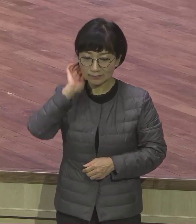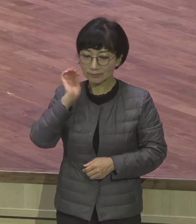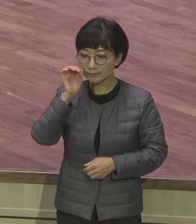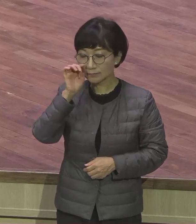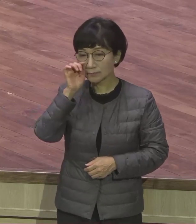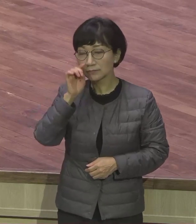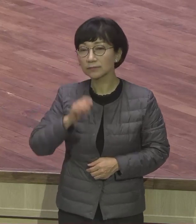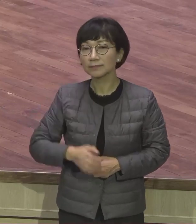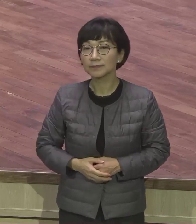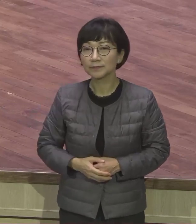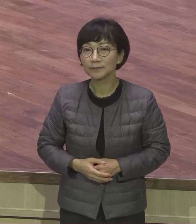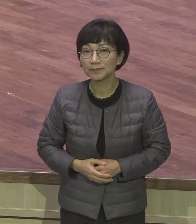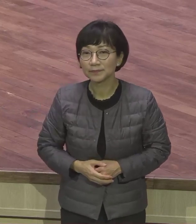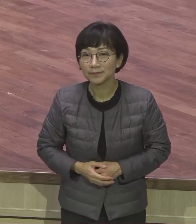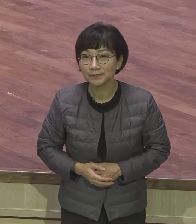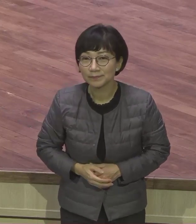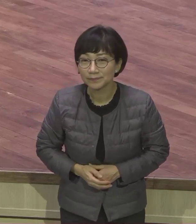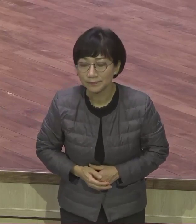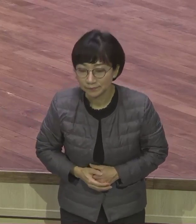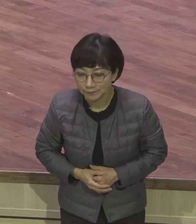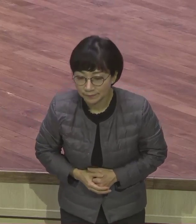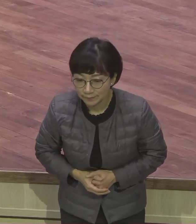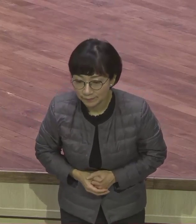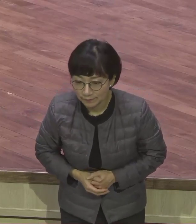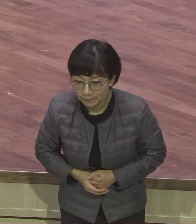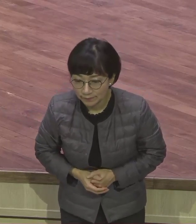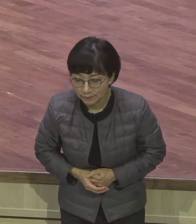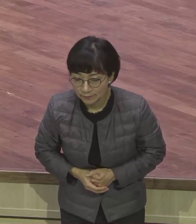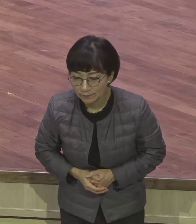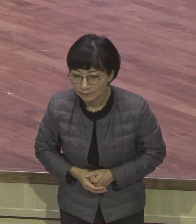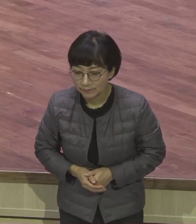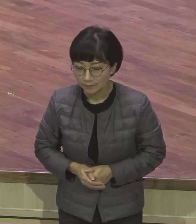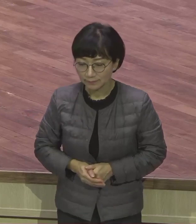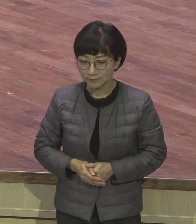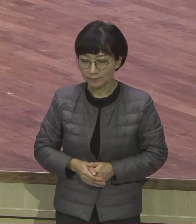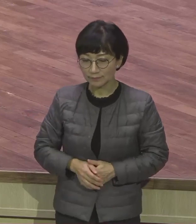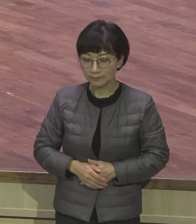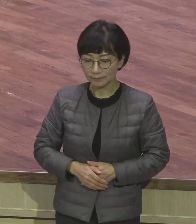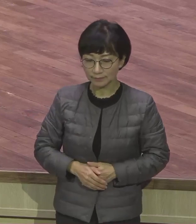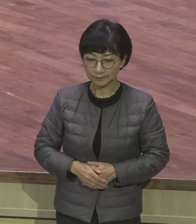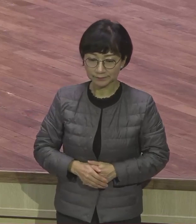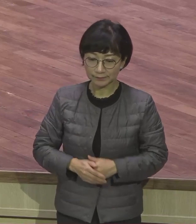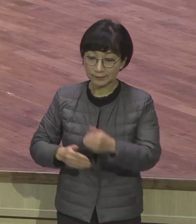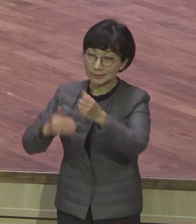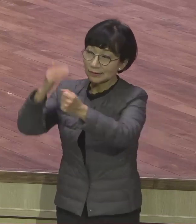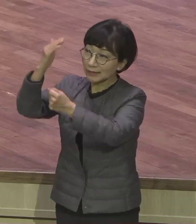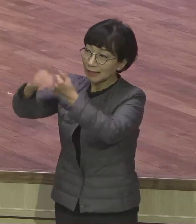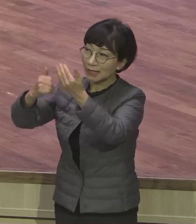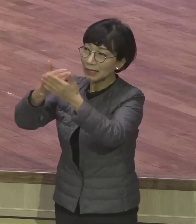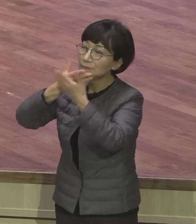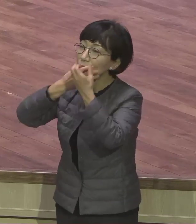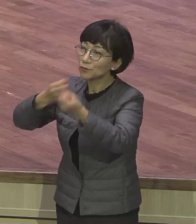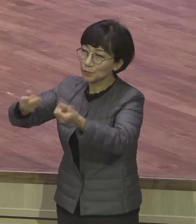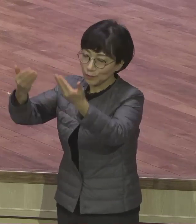이 놀라운 특권을 제대로 누리느냐 못 누리냐 따라서 신앙시간에 명암이 탁 갈래집니다